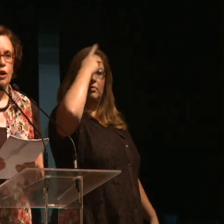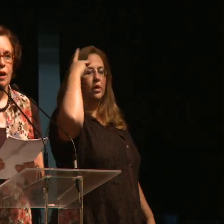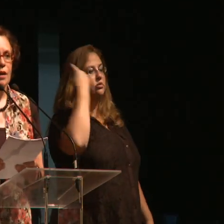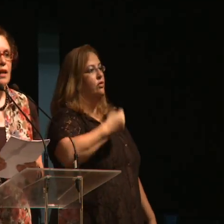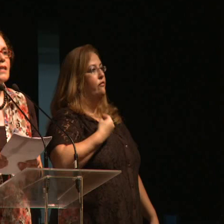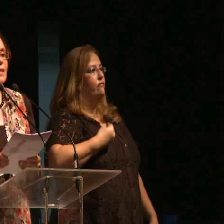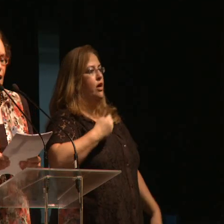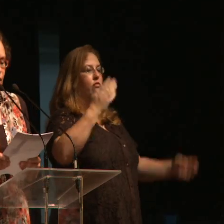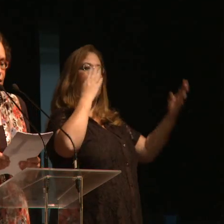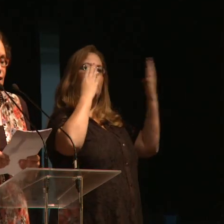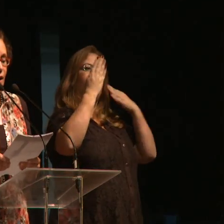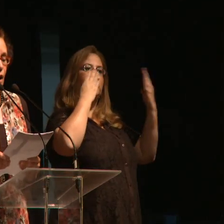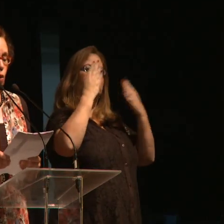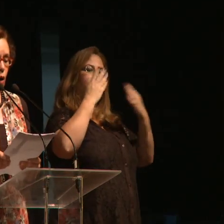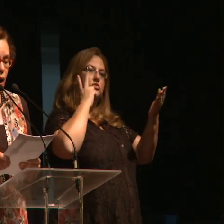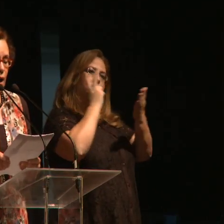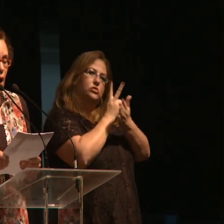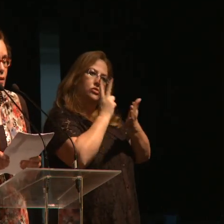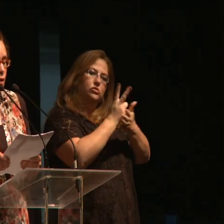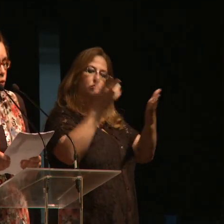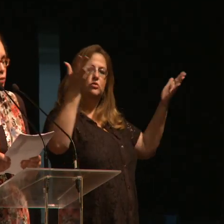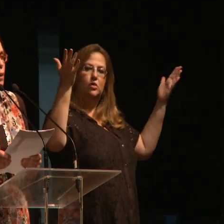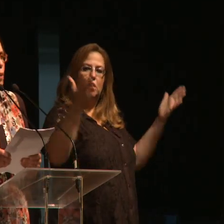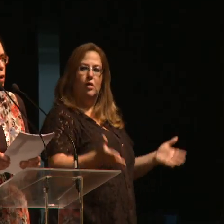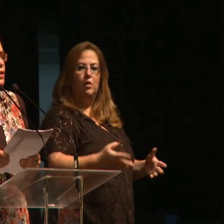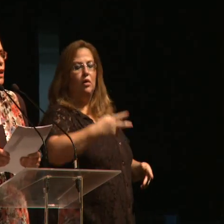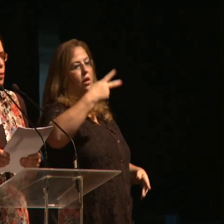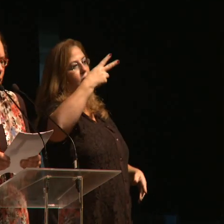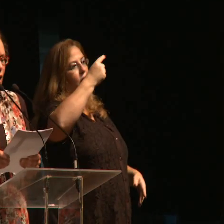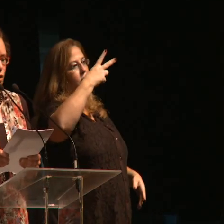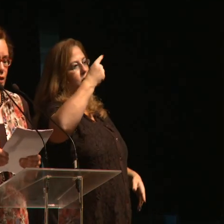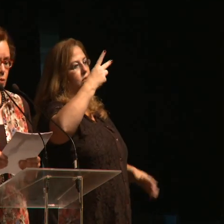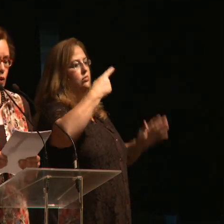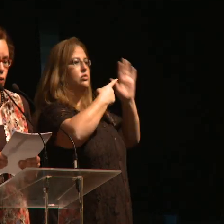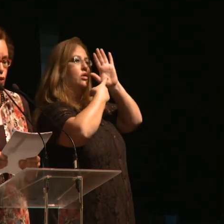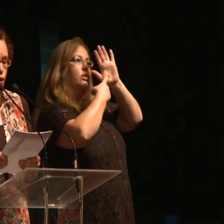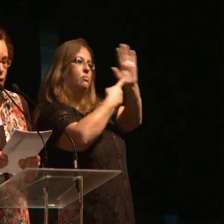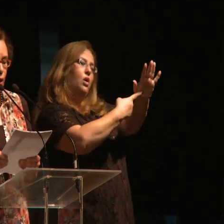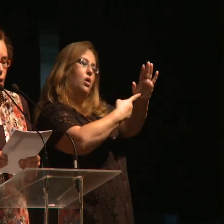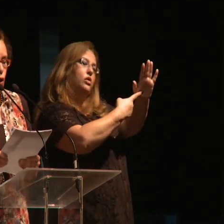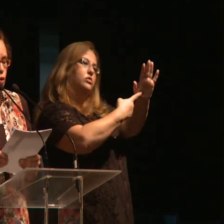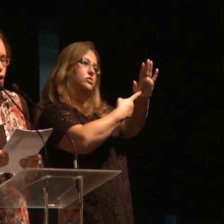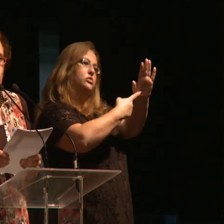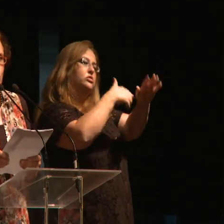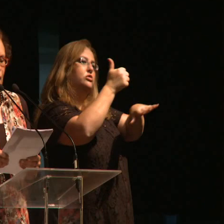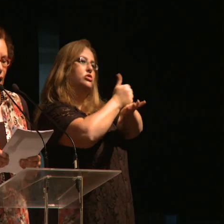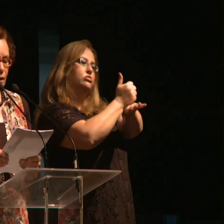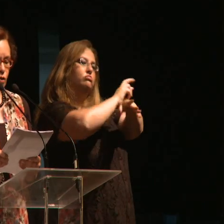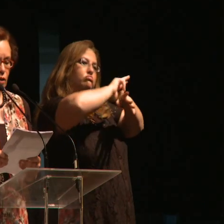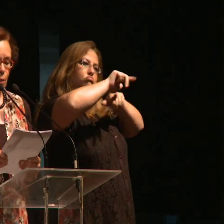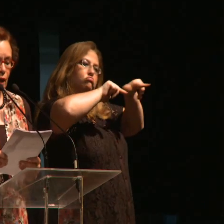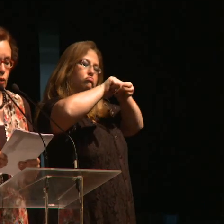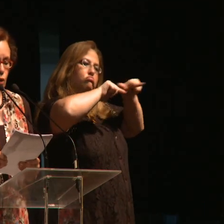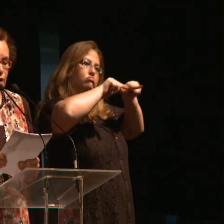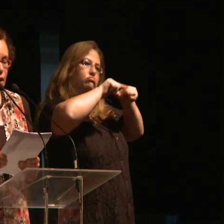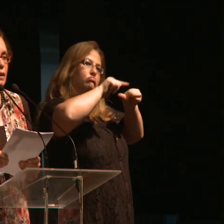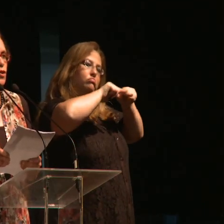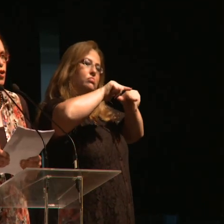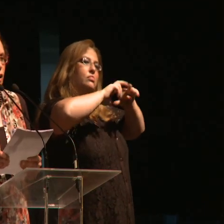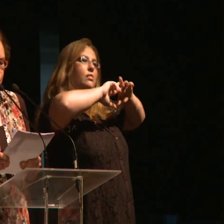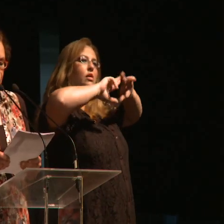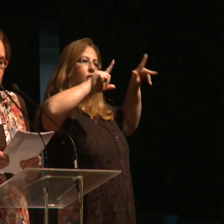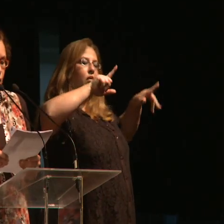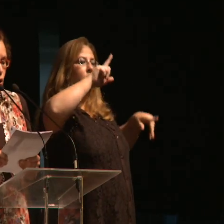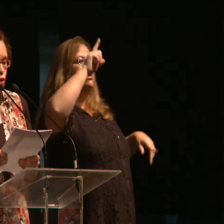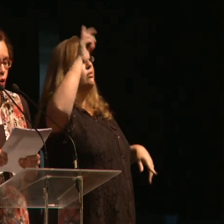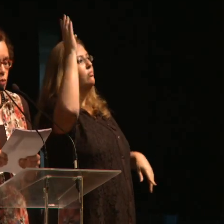psicologia, segue agora a segunda amostra de práticas em psicologia. Somos milhares de trabalhadores aqui